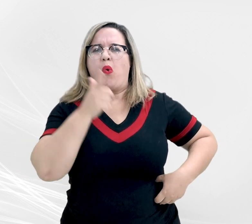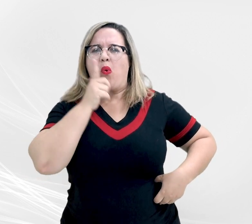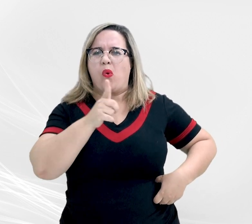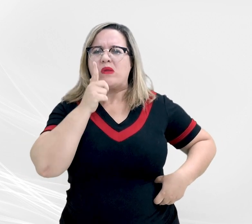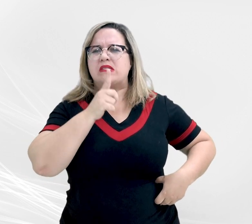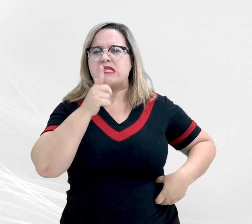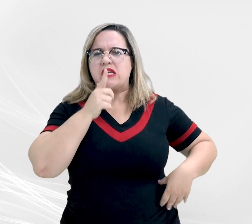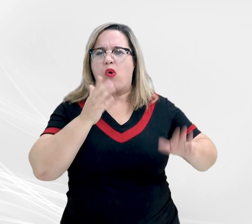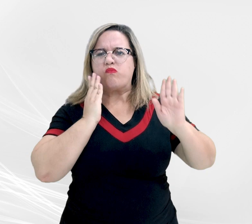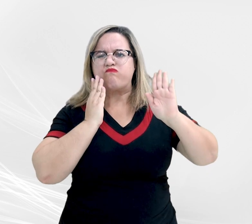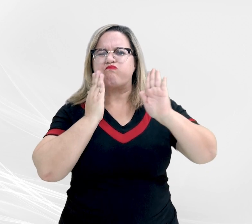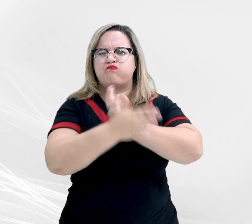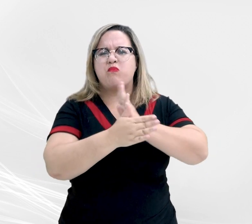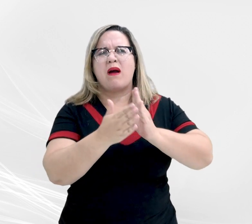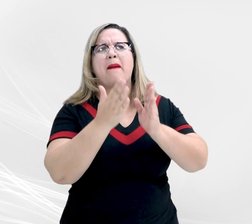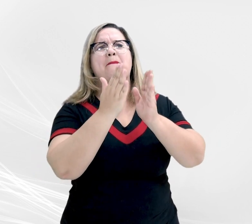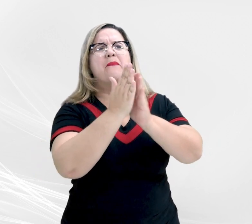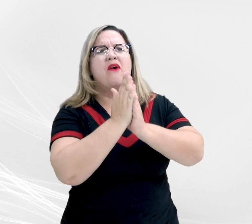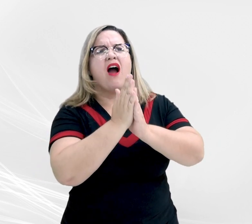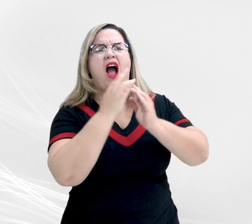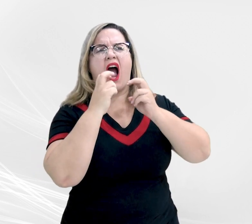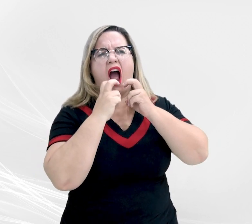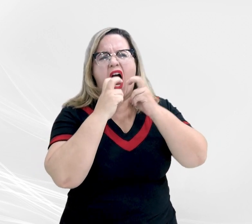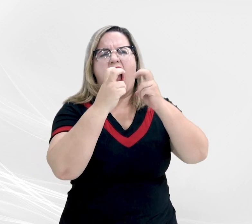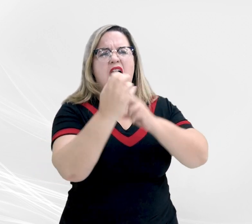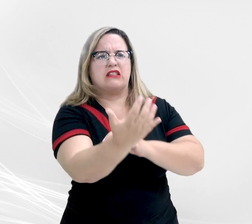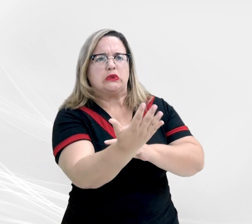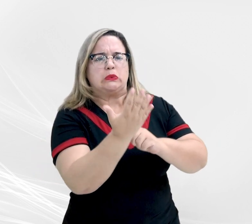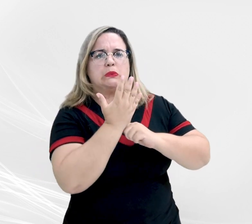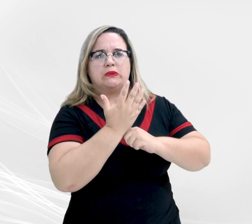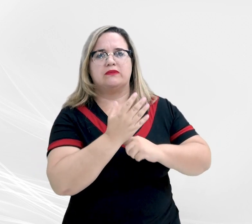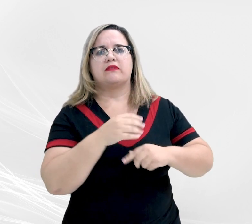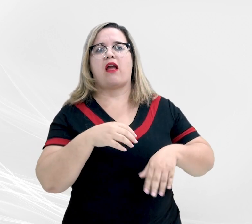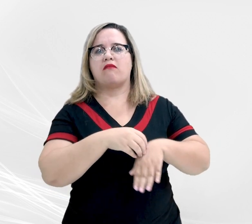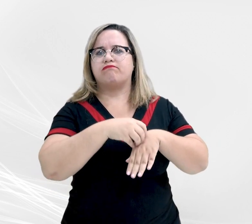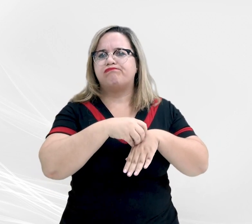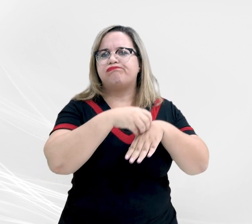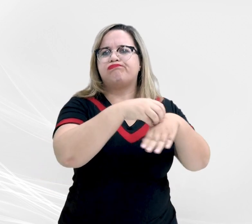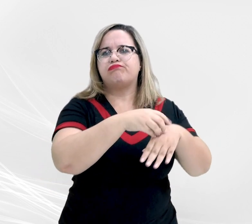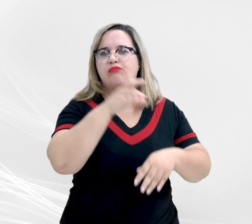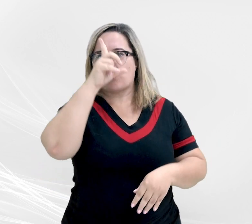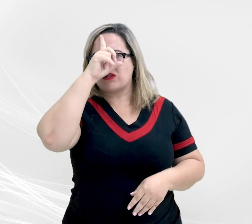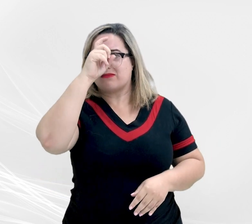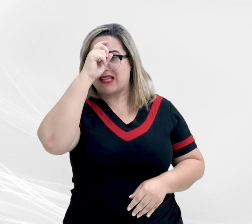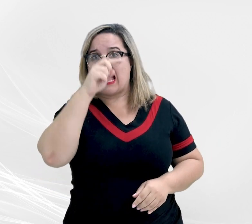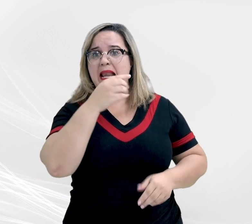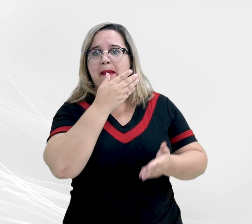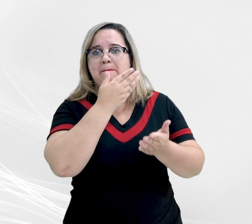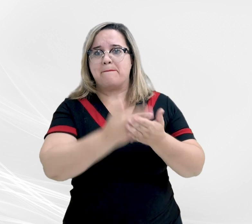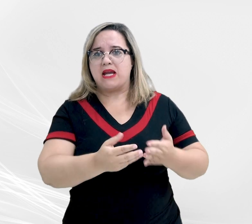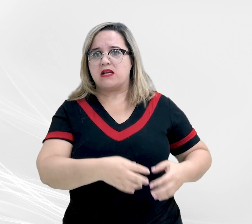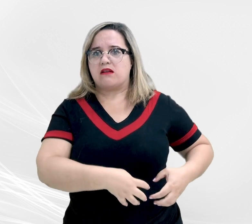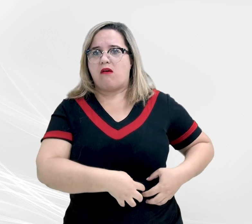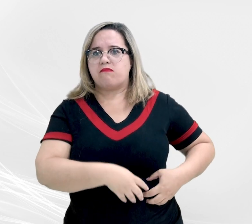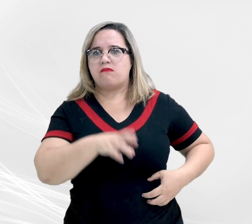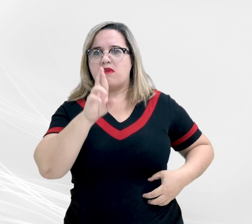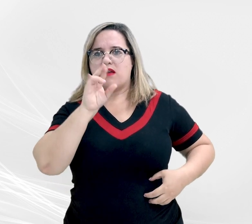e pedir socorro. Levado para o hospital, a vítima perdeu um dos rins. De acordo com os autos,